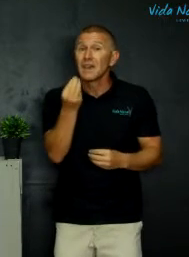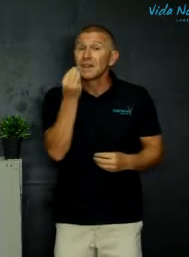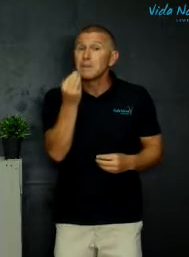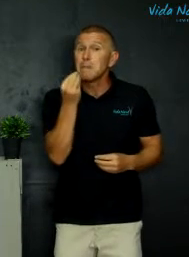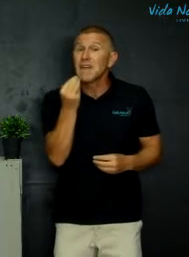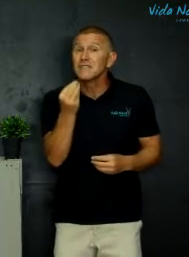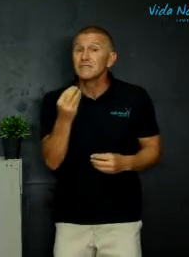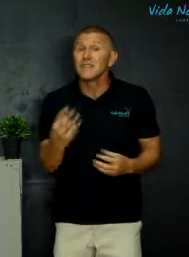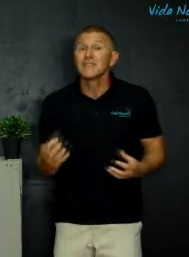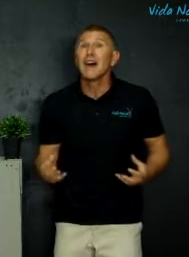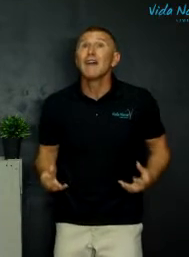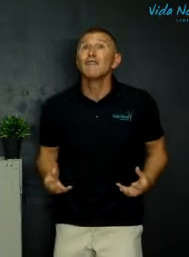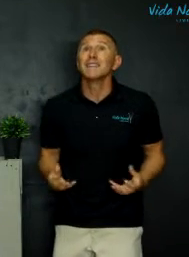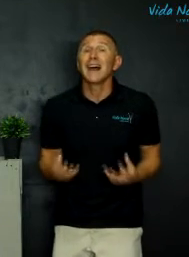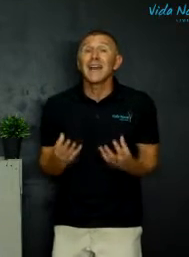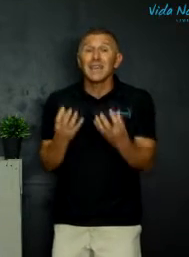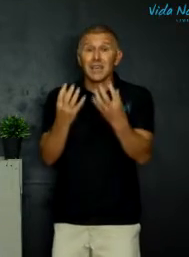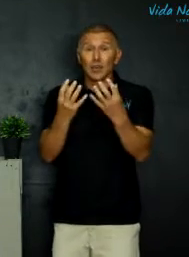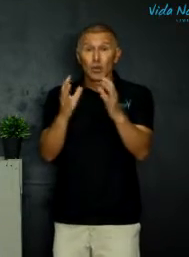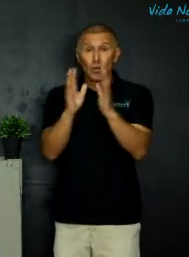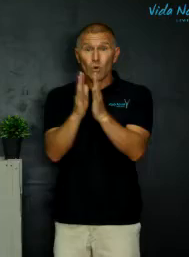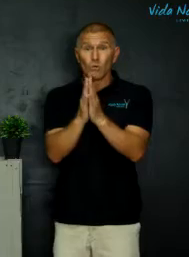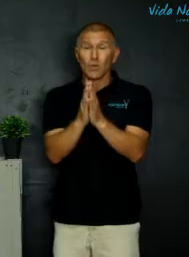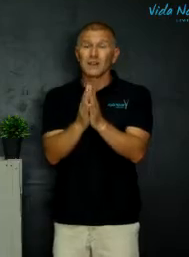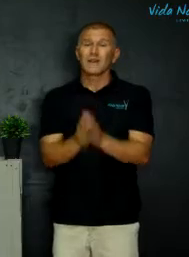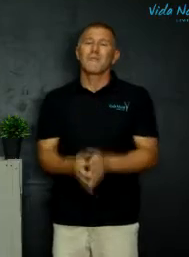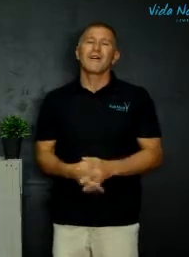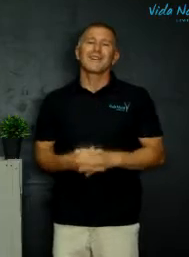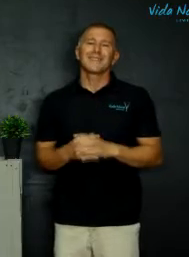Die mens wees wat hy kom moeilik maak.